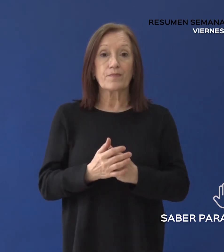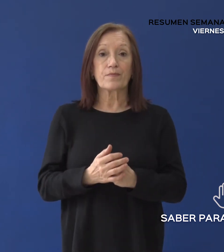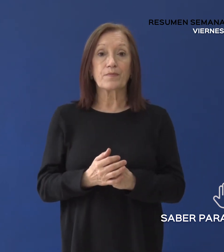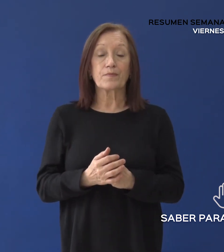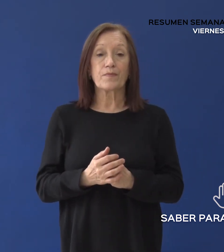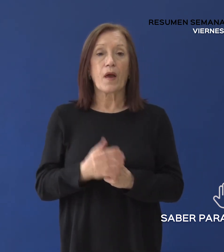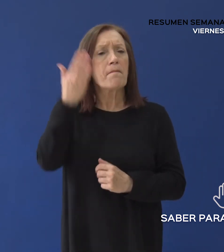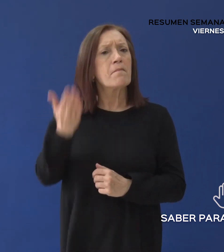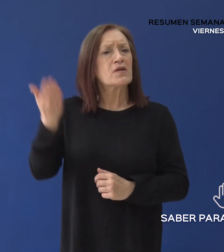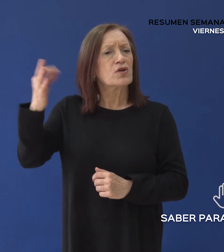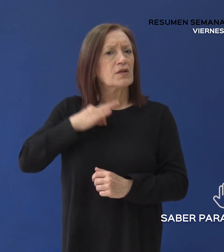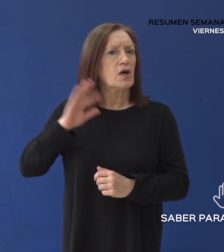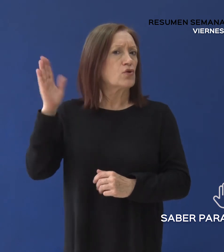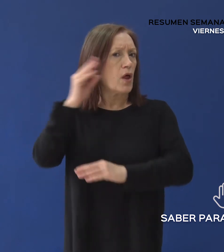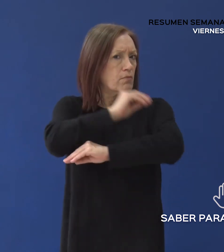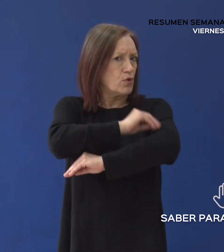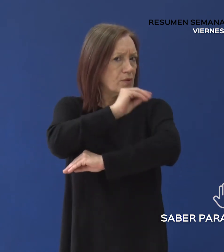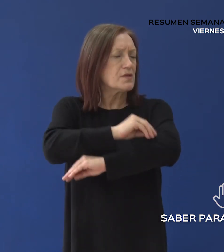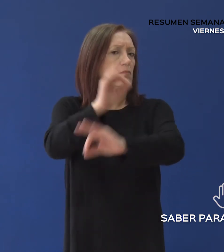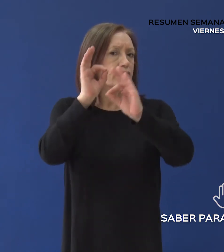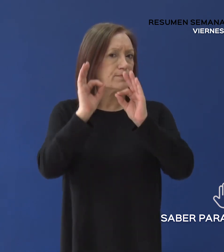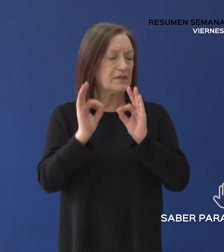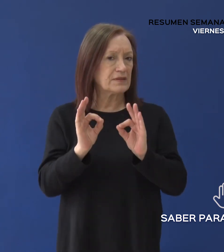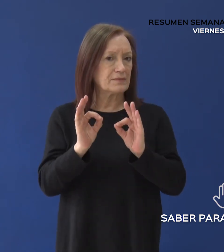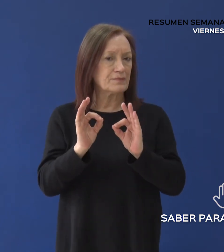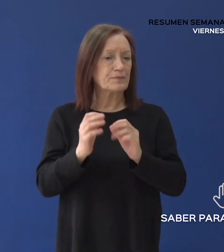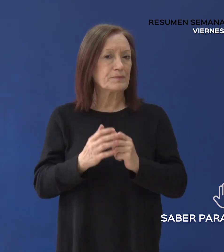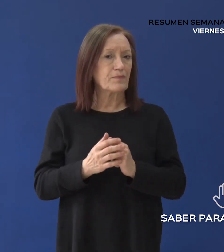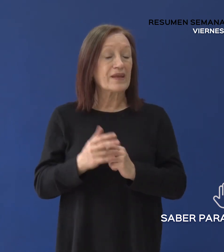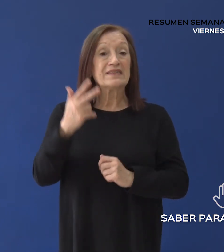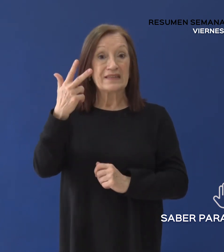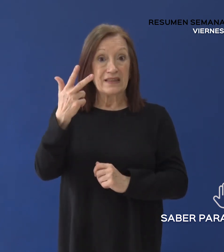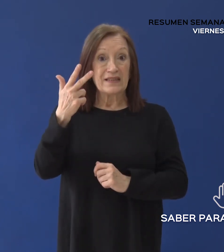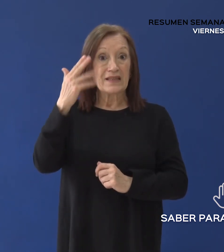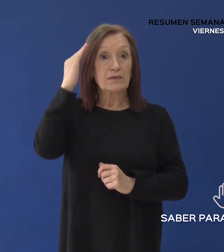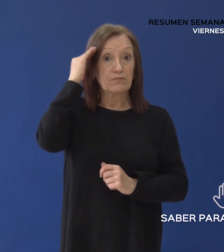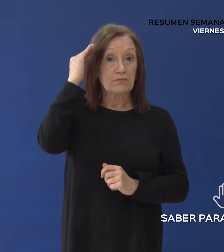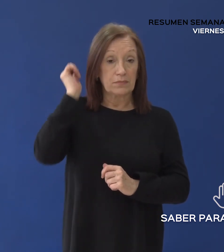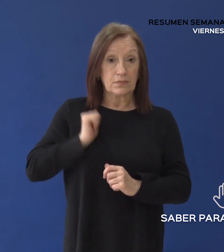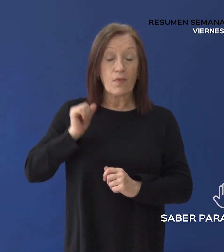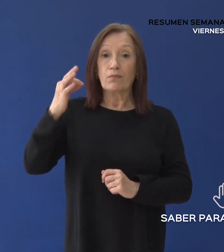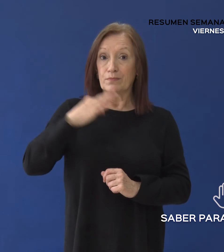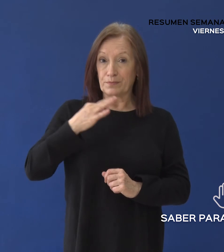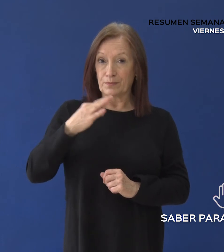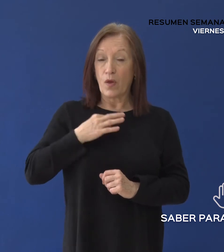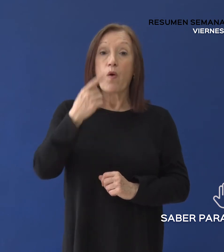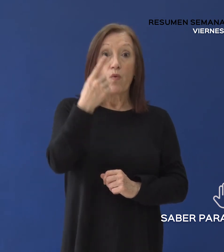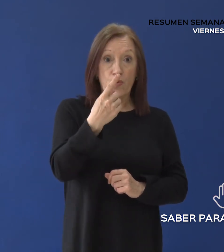Casos activos en toda la provincia 3. Río Gallegos 1. El